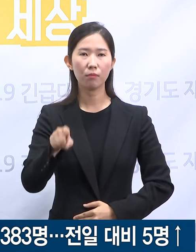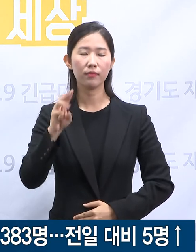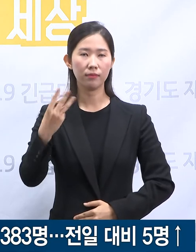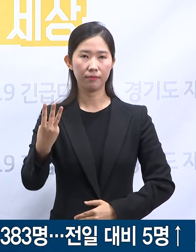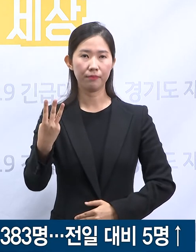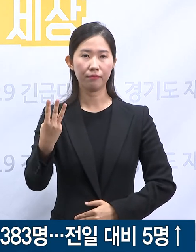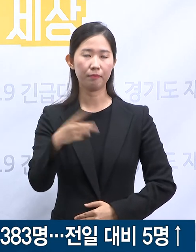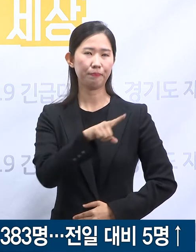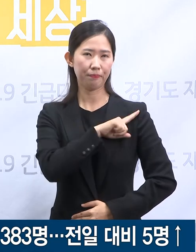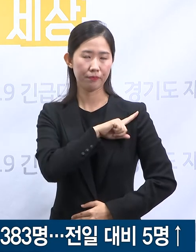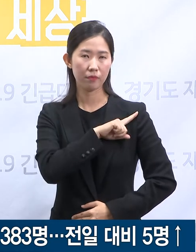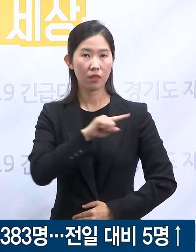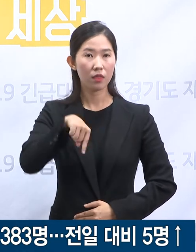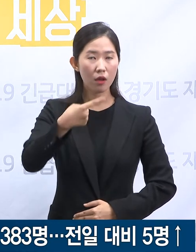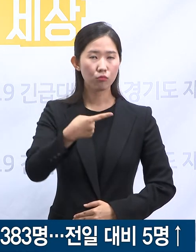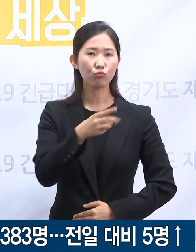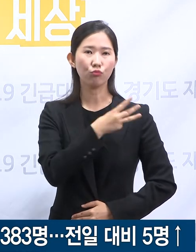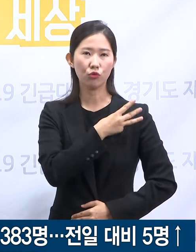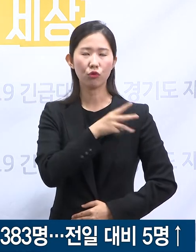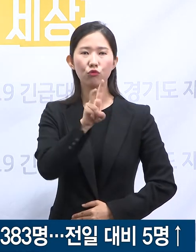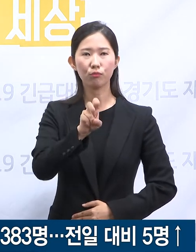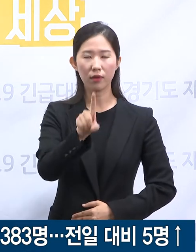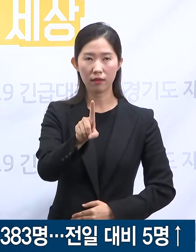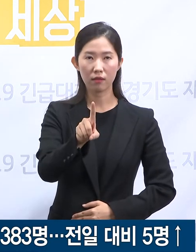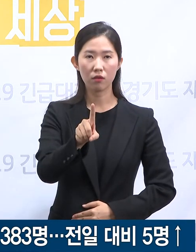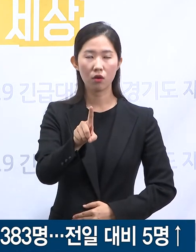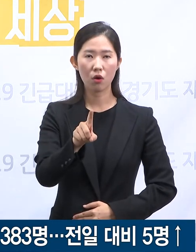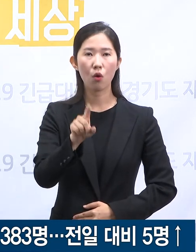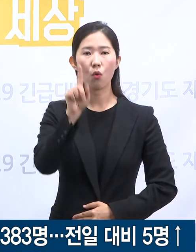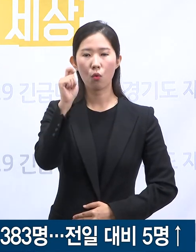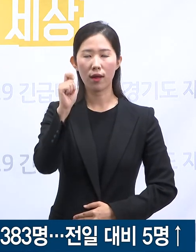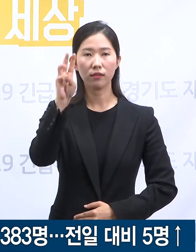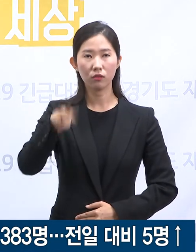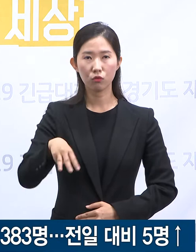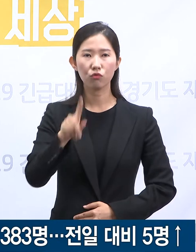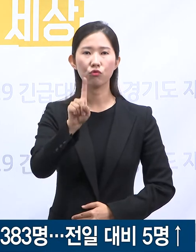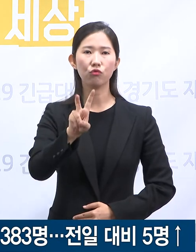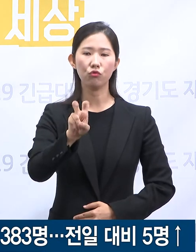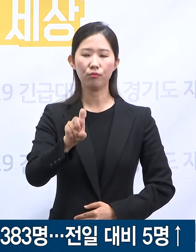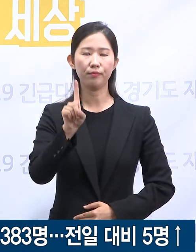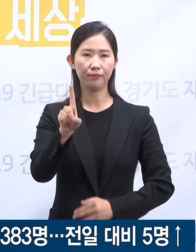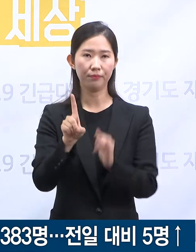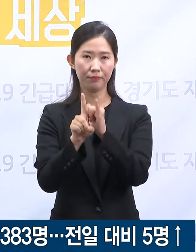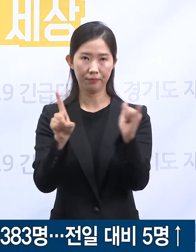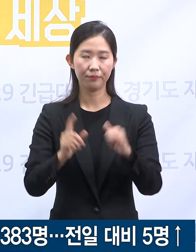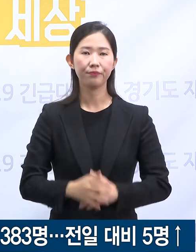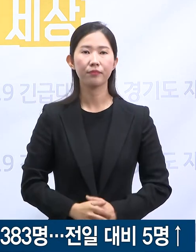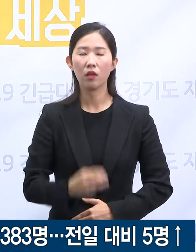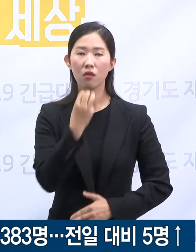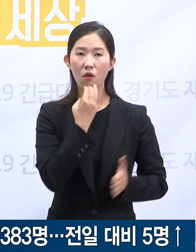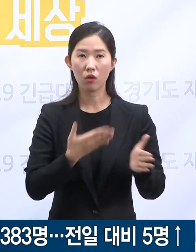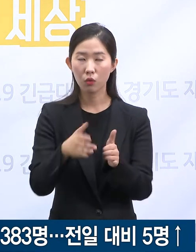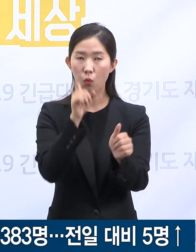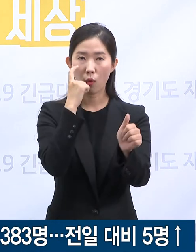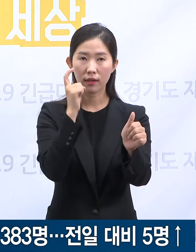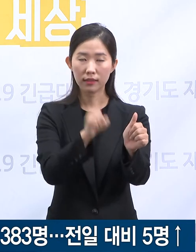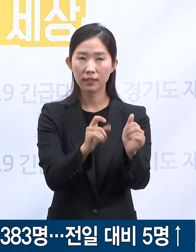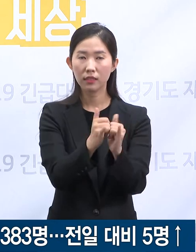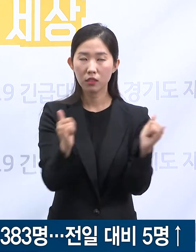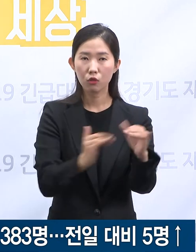높고 다음 부천시 21명, 과천시 20명 순입니다. 경기도 확진자 중 1